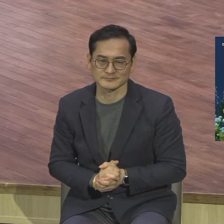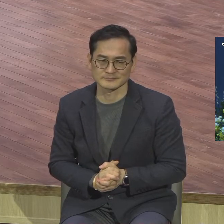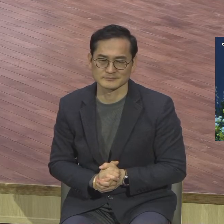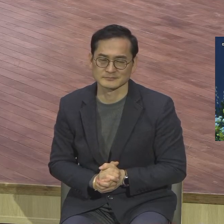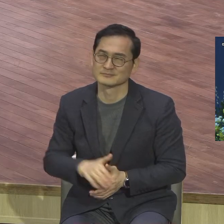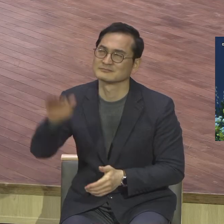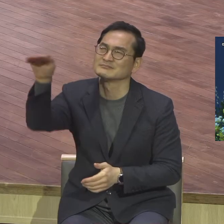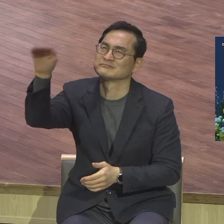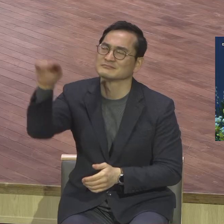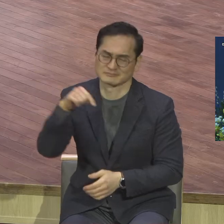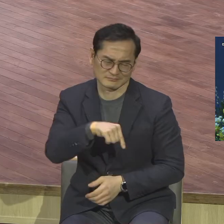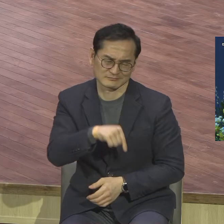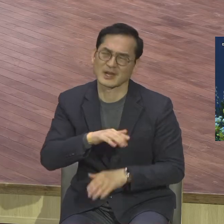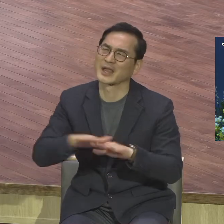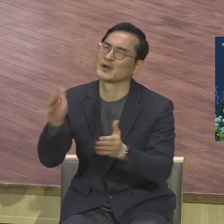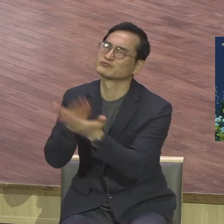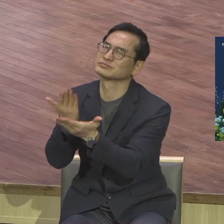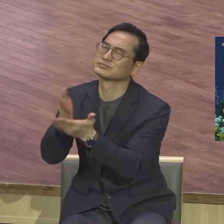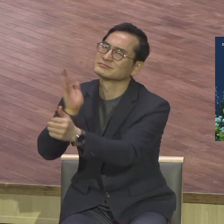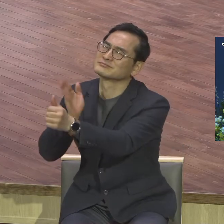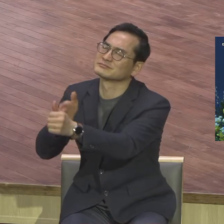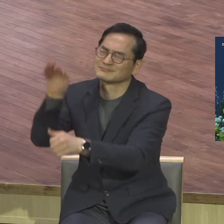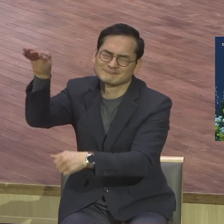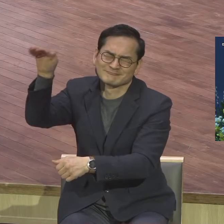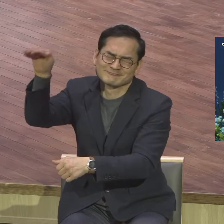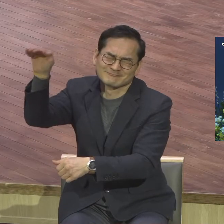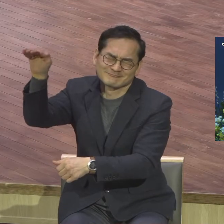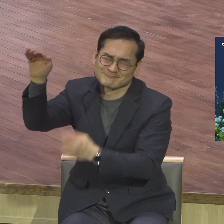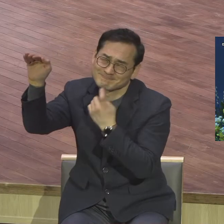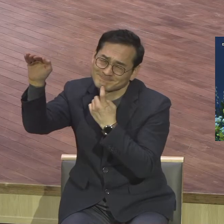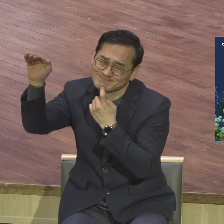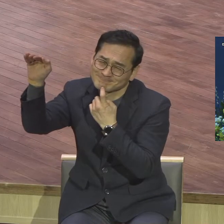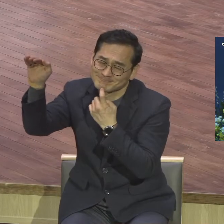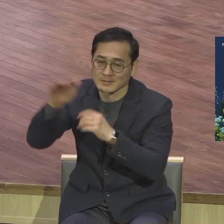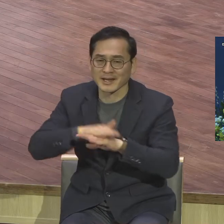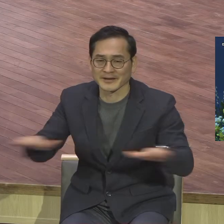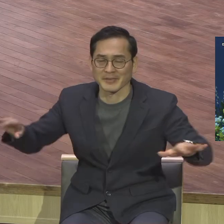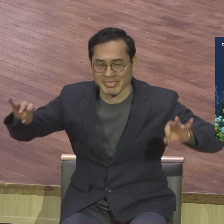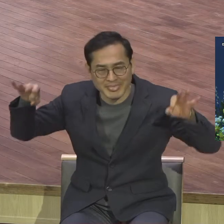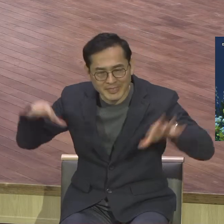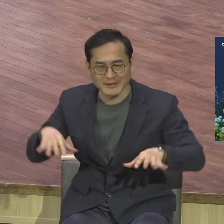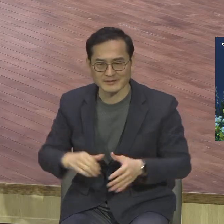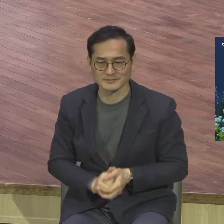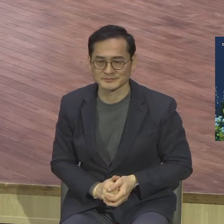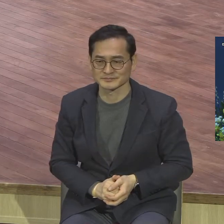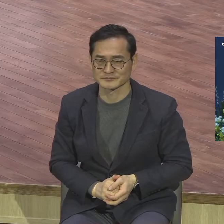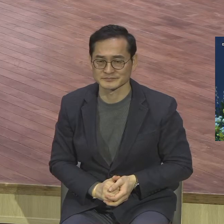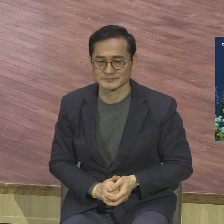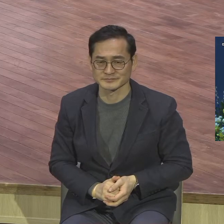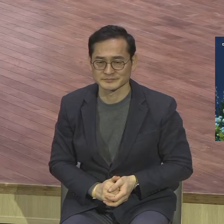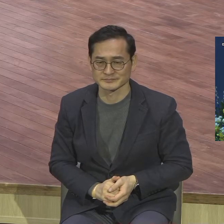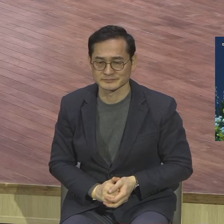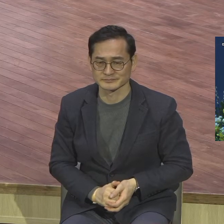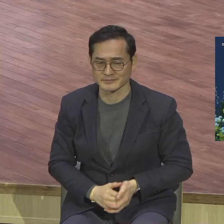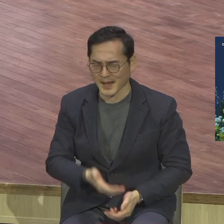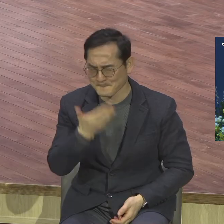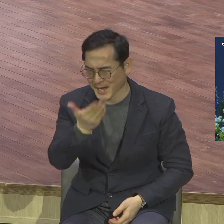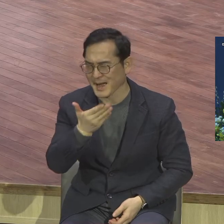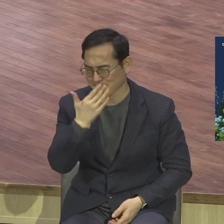하나님이 해결해 주신다 치유해 주신다 그래서 전능자에요 우리 하나님의 간절한